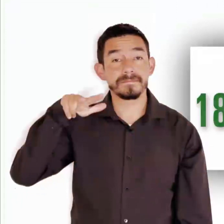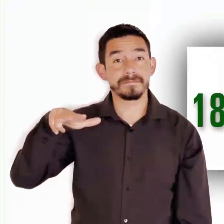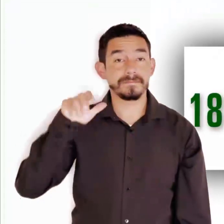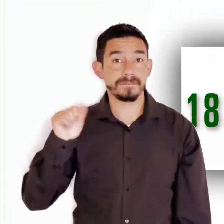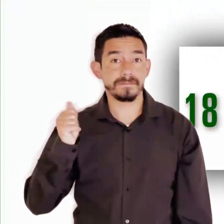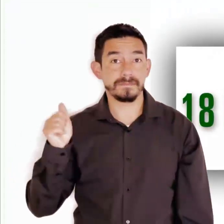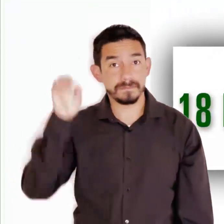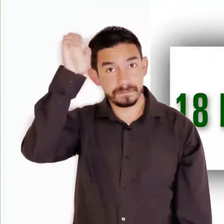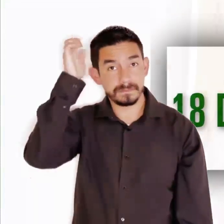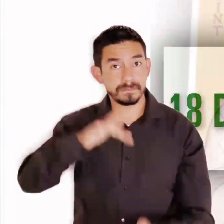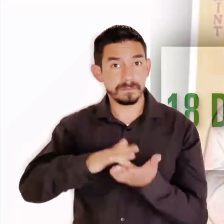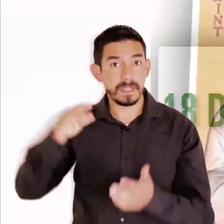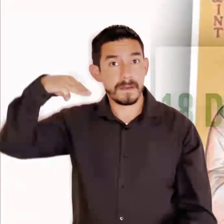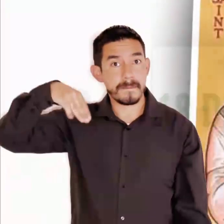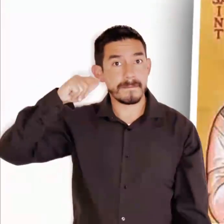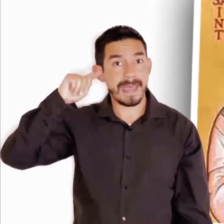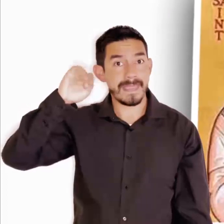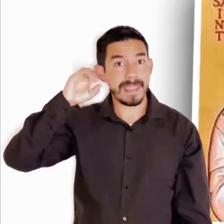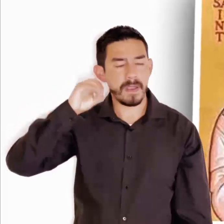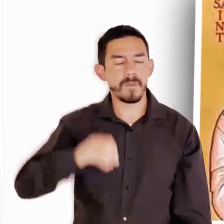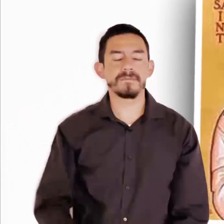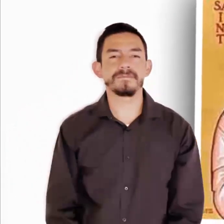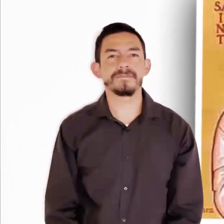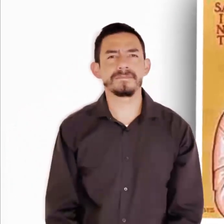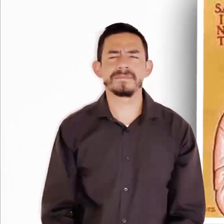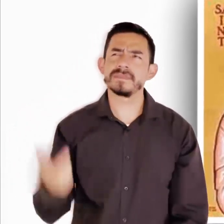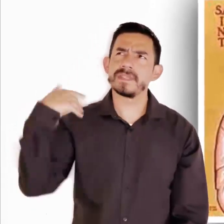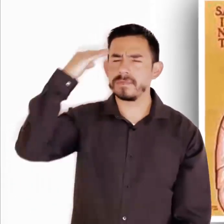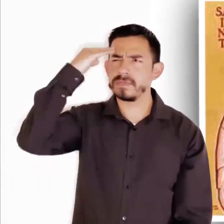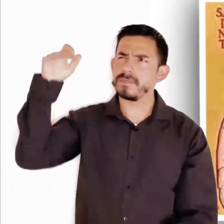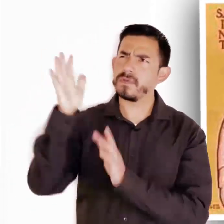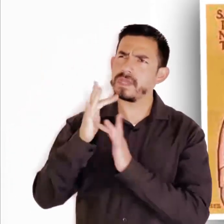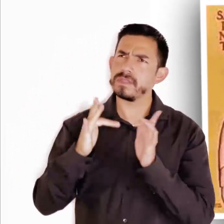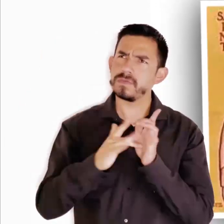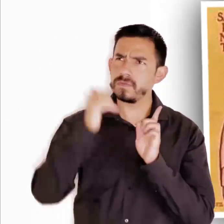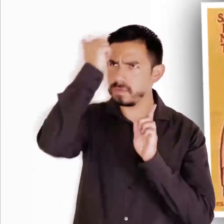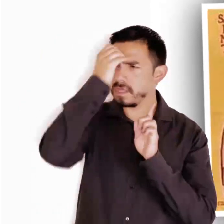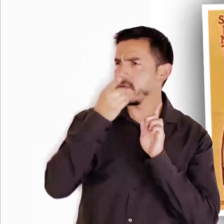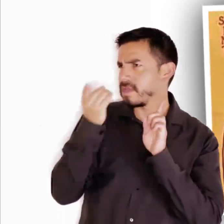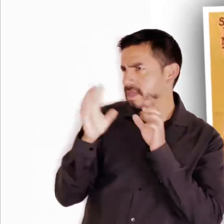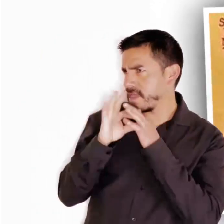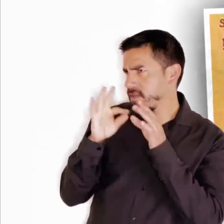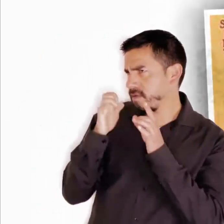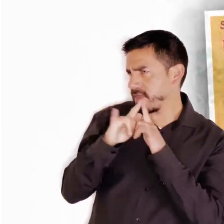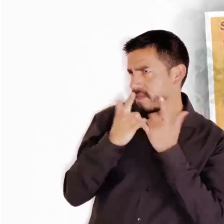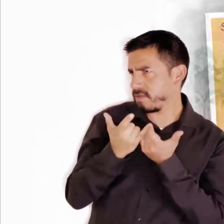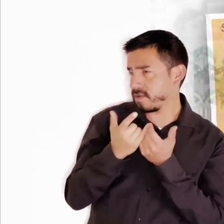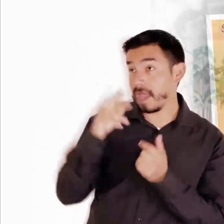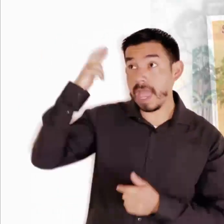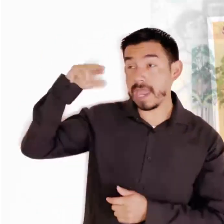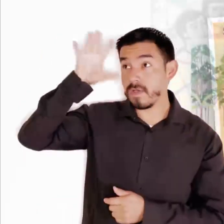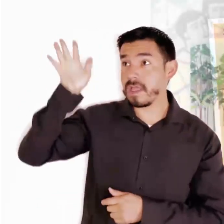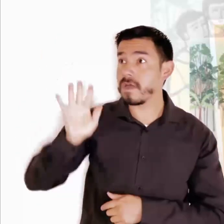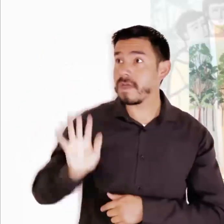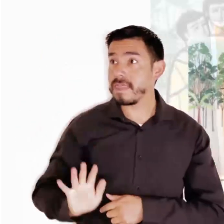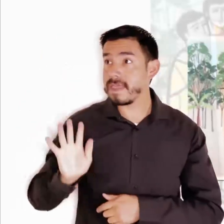18 de Agosto, Evangelio de San Mateo 20, 1 al 16 En aquel tiempo Jesús dijo a sus discípulos esta parábola.